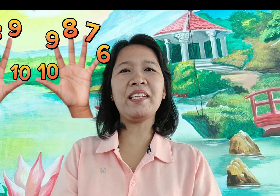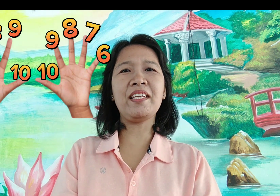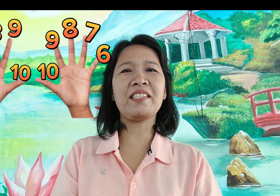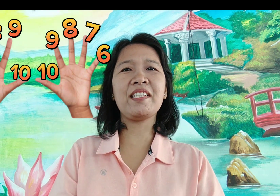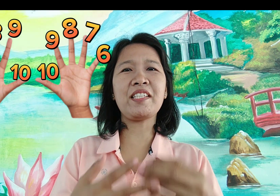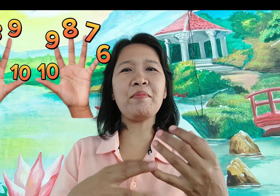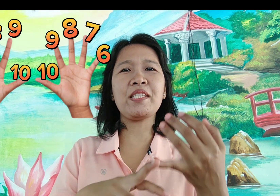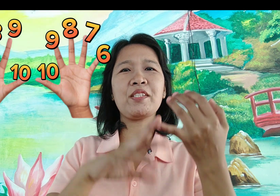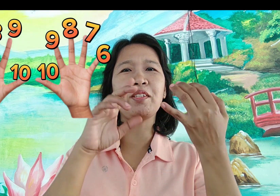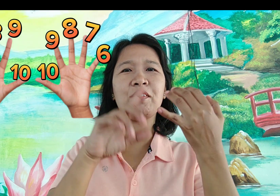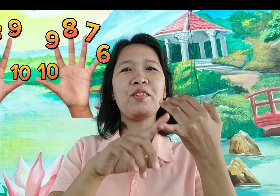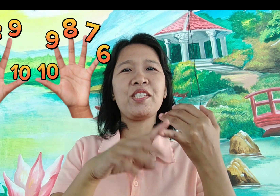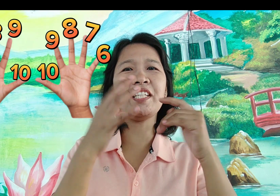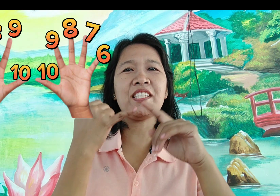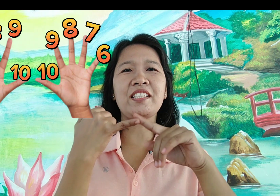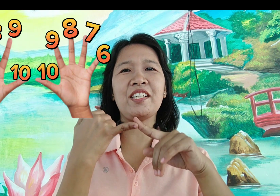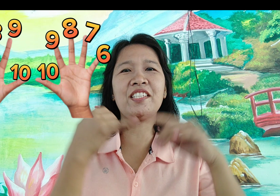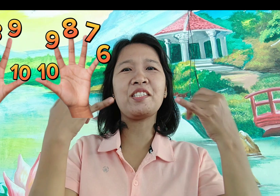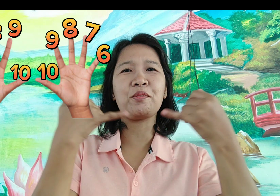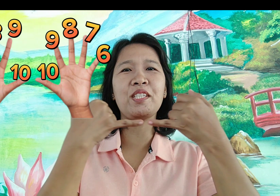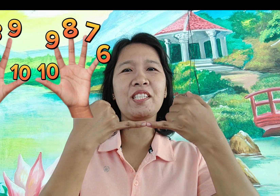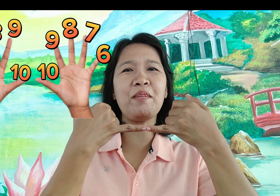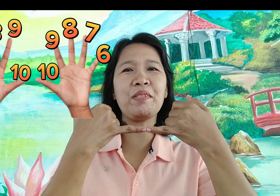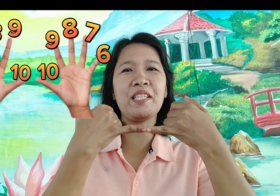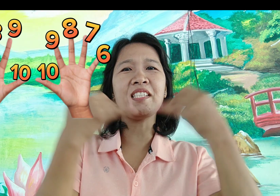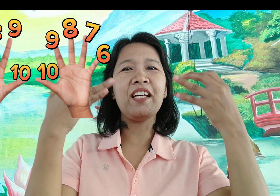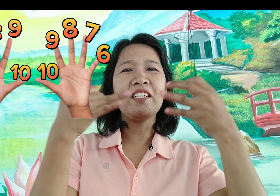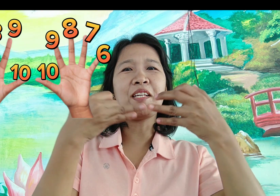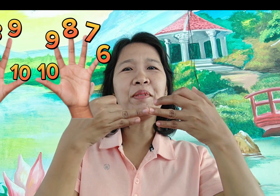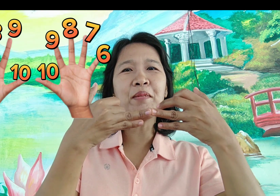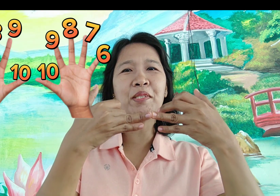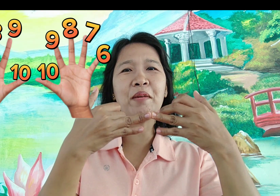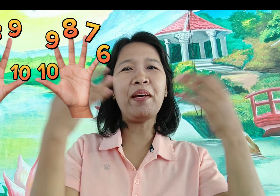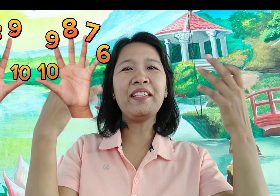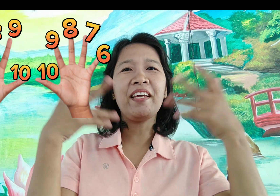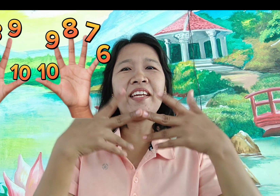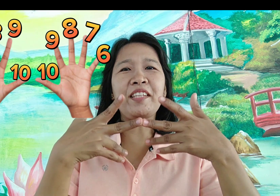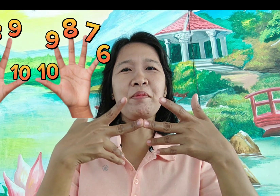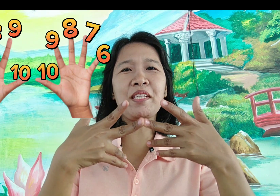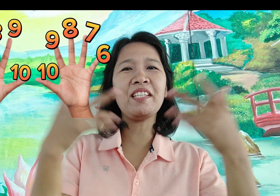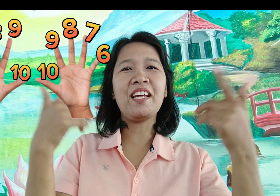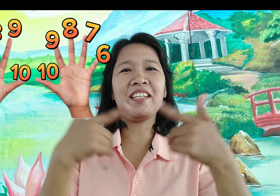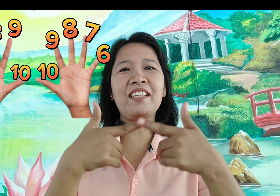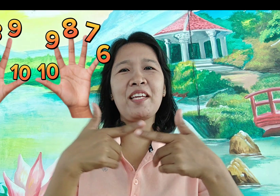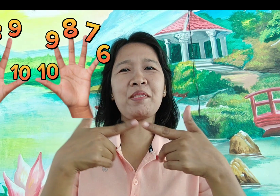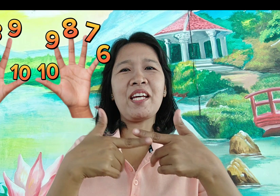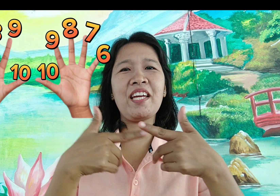natin ang 6 times 6 so ito yun, 6 at saka 6 so 6 times 6, 7 times 7 8 times 8, 9 times 9